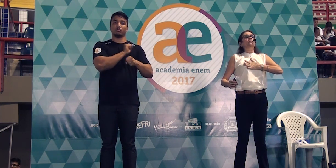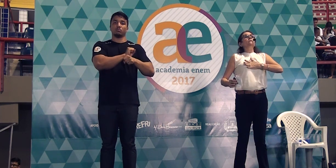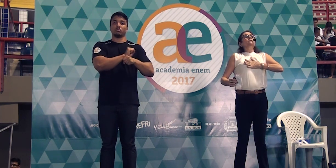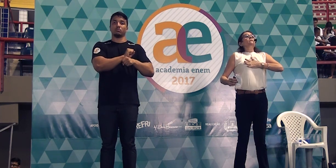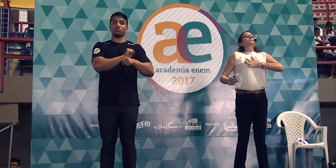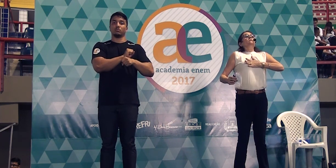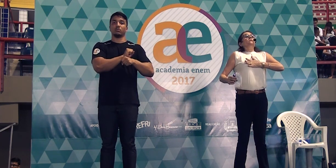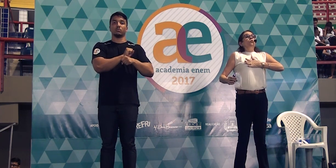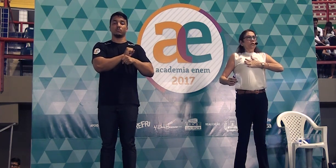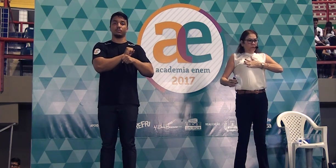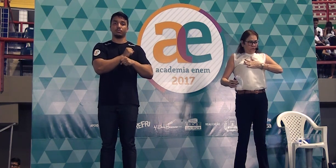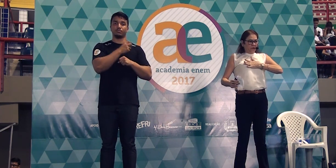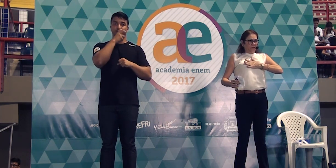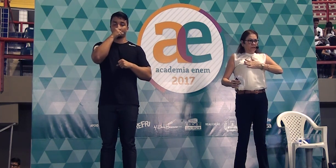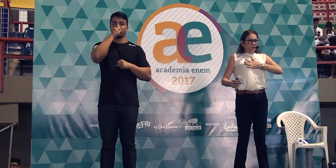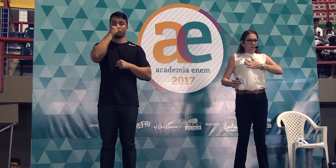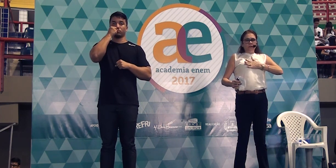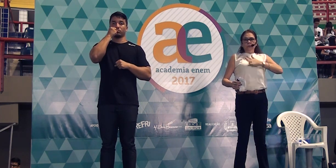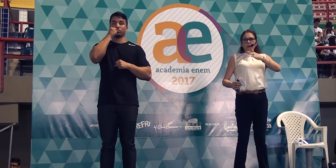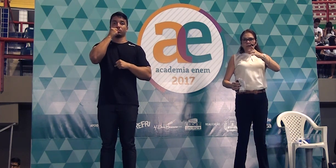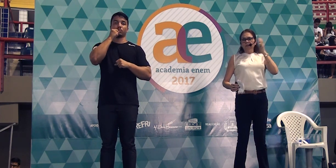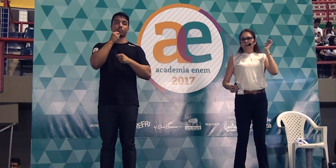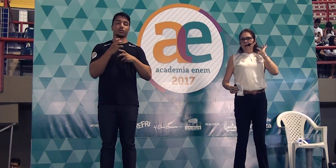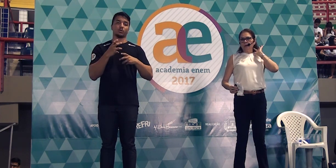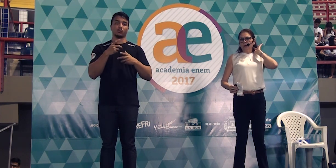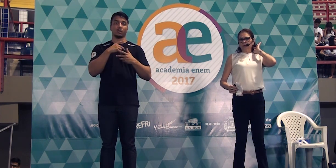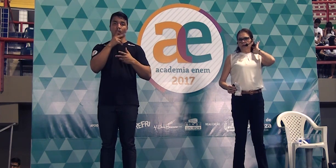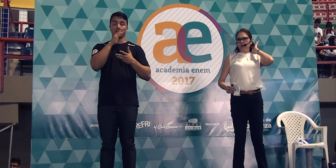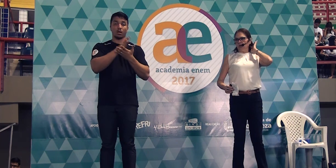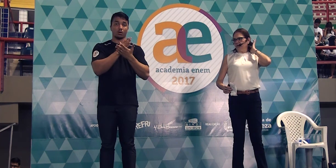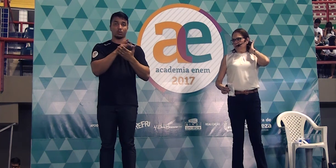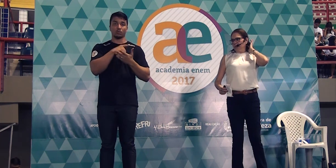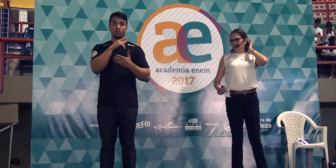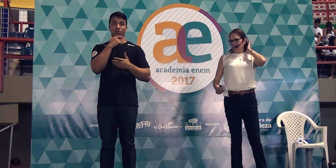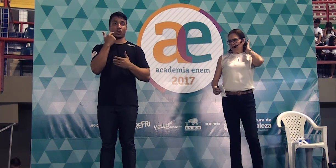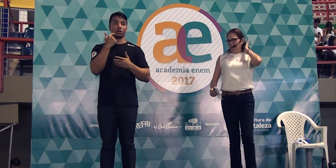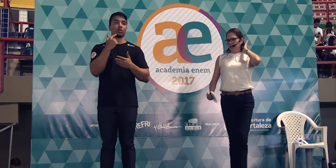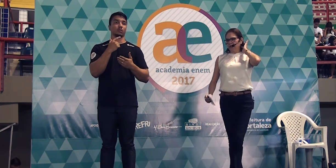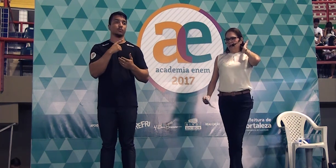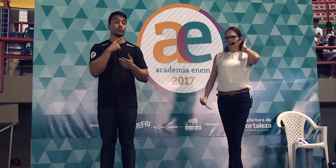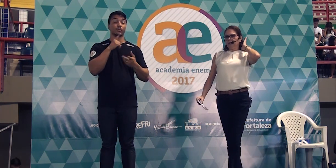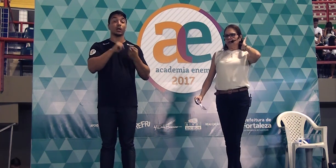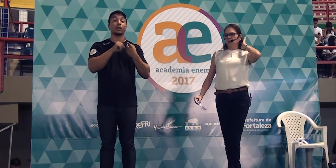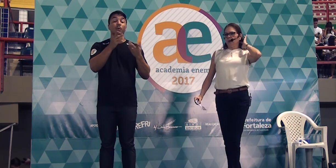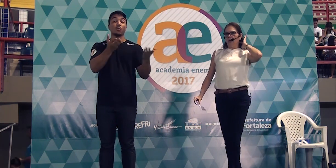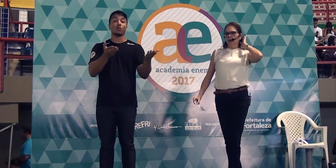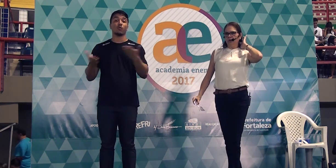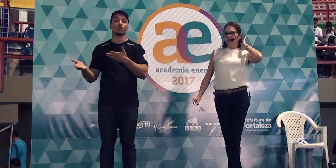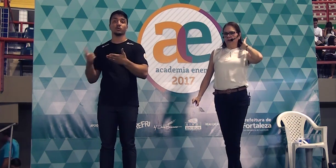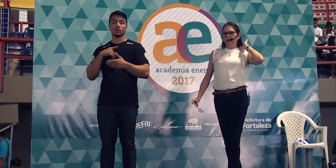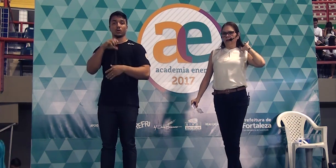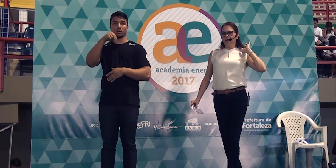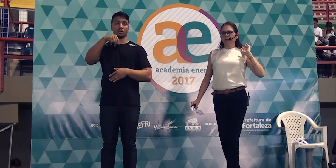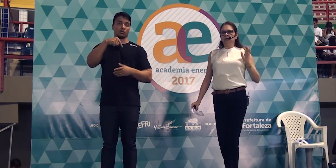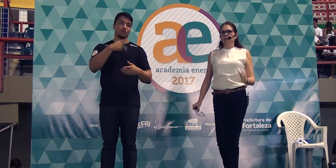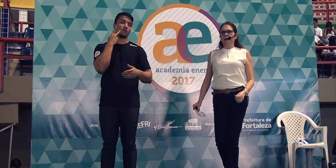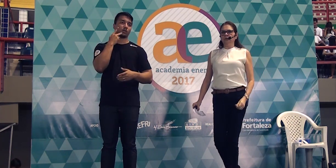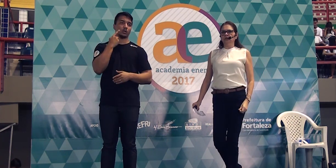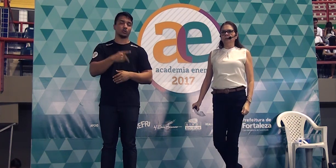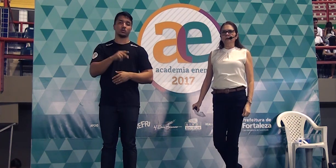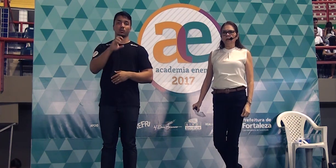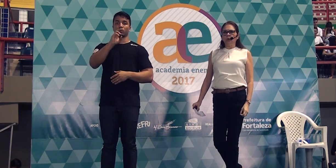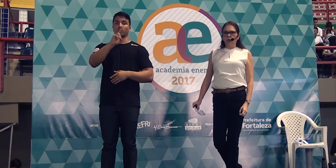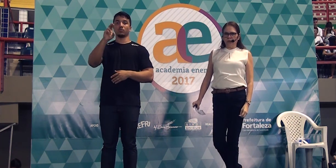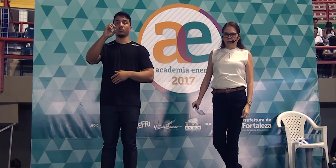respirar o menino fica fazendo isso por sinal eu deixo o convite para vocês existe uma ONG em Fortaleza